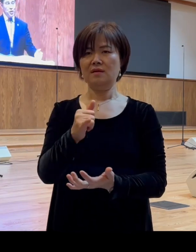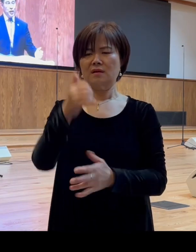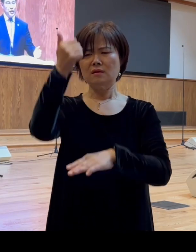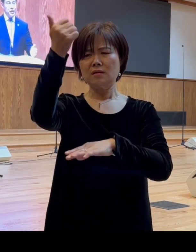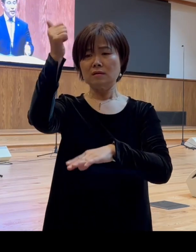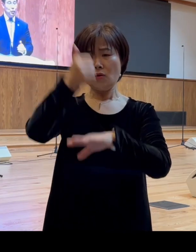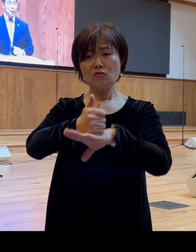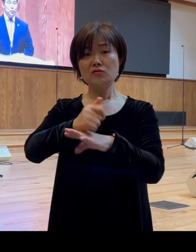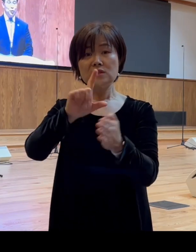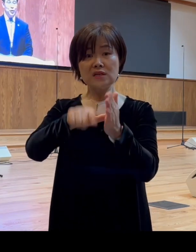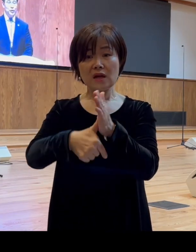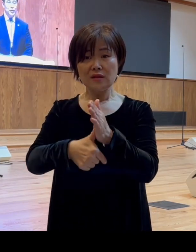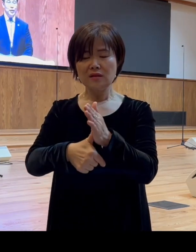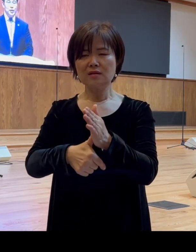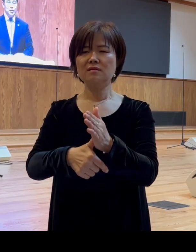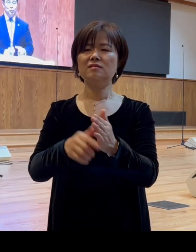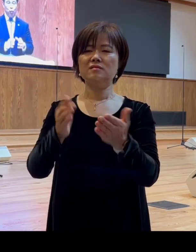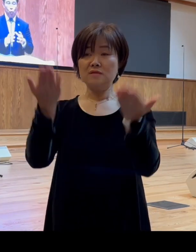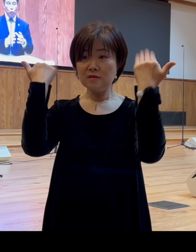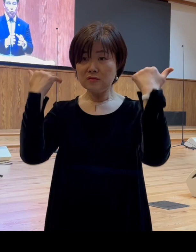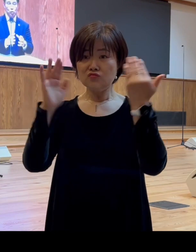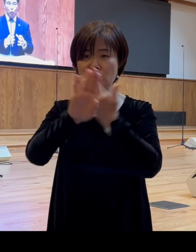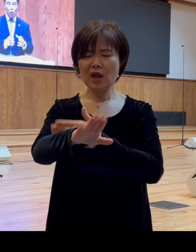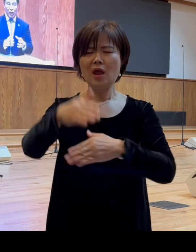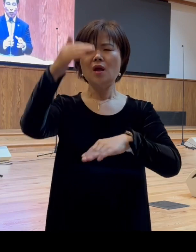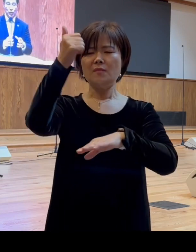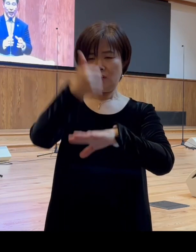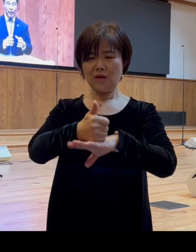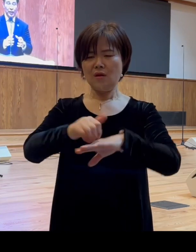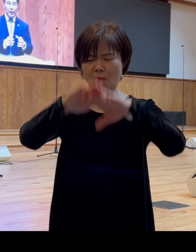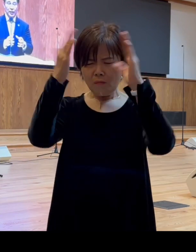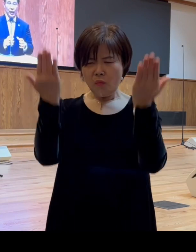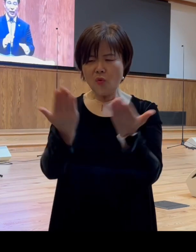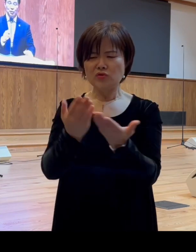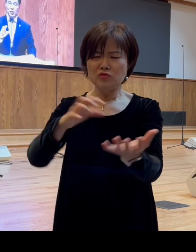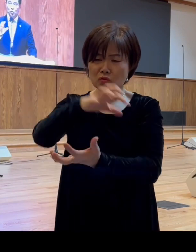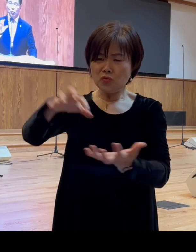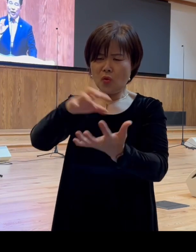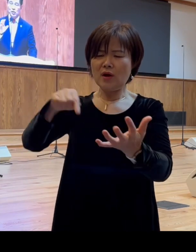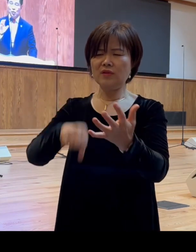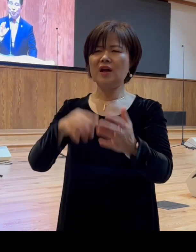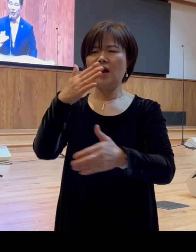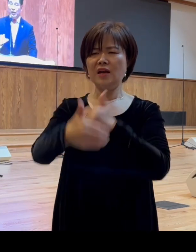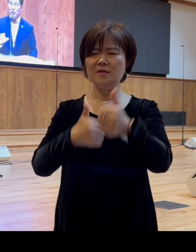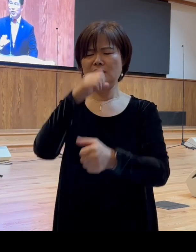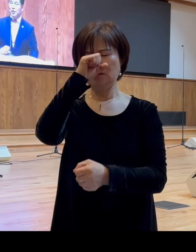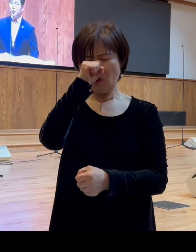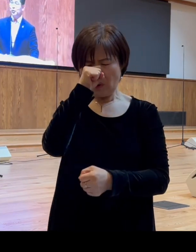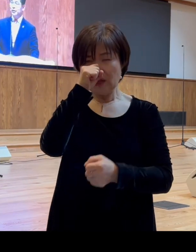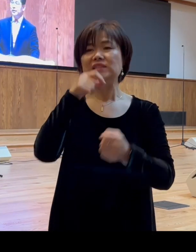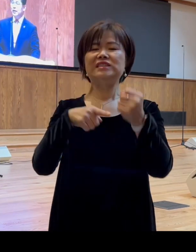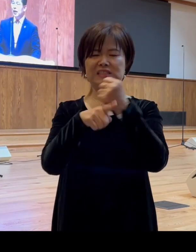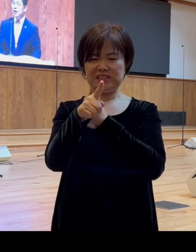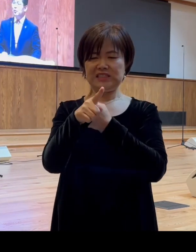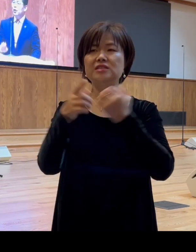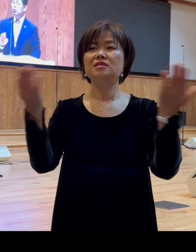지나고 나서 보면 그 모든 소동 가운데 하나님의 선한 섭리가 역사하시고요 하나님의 구원